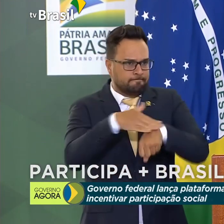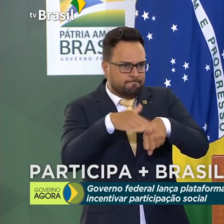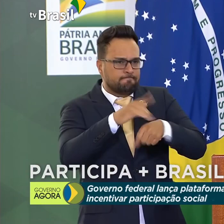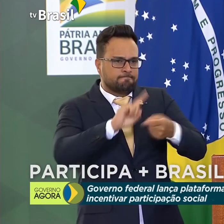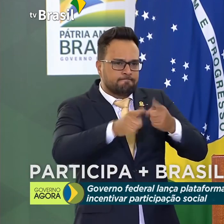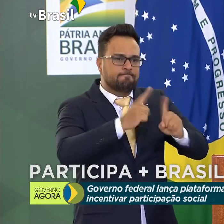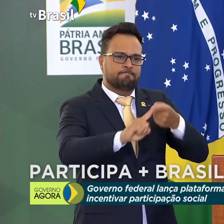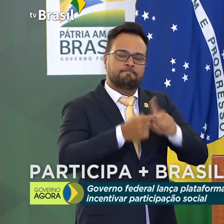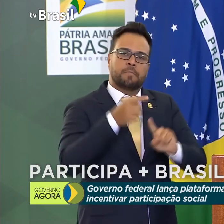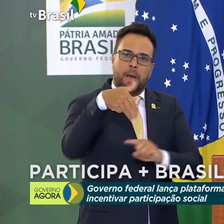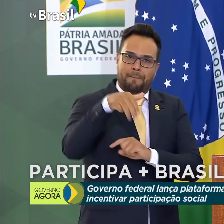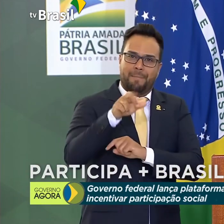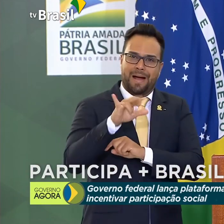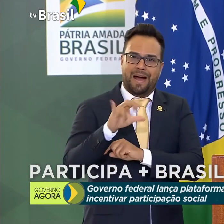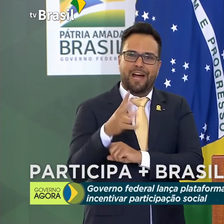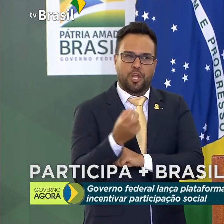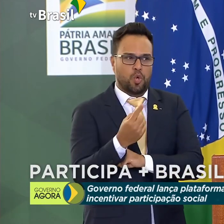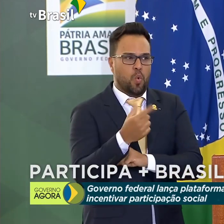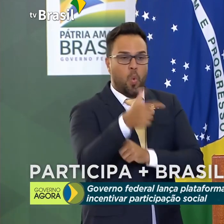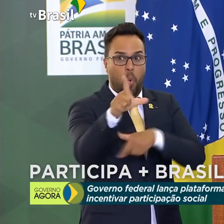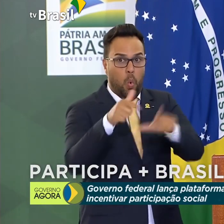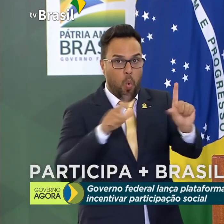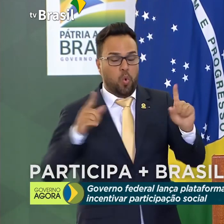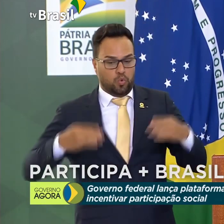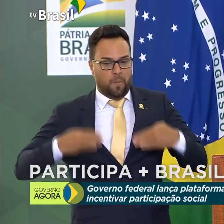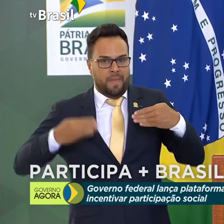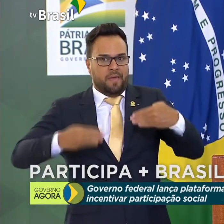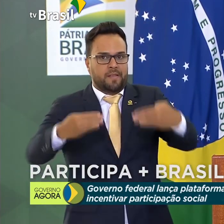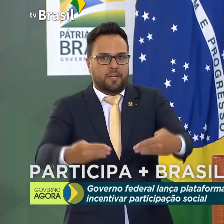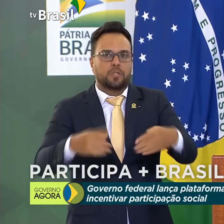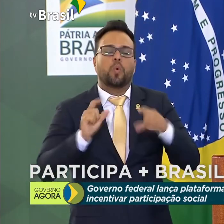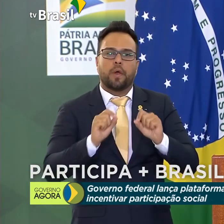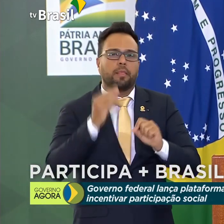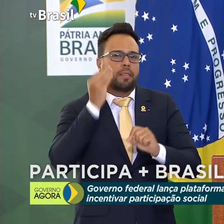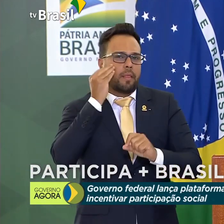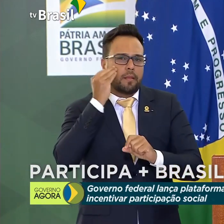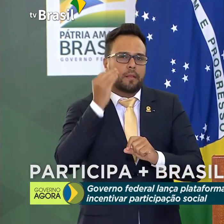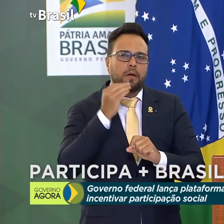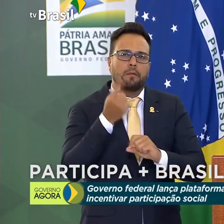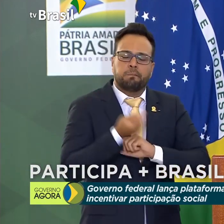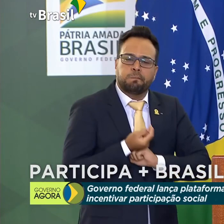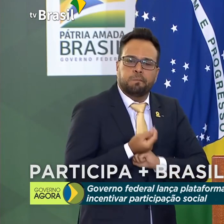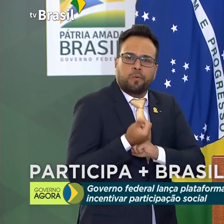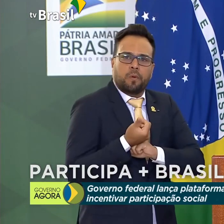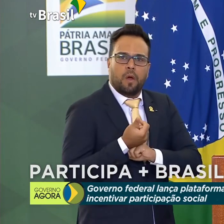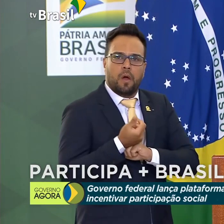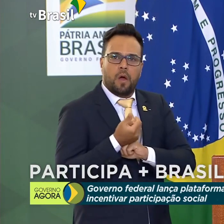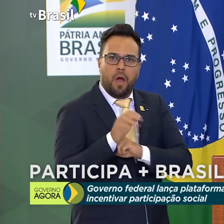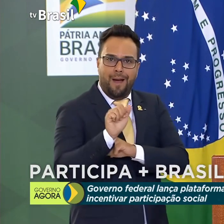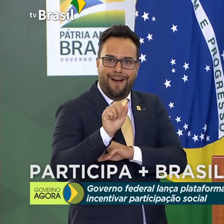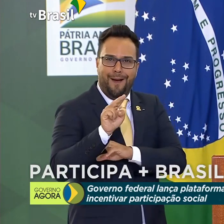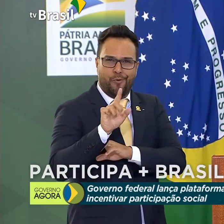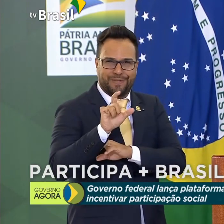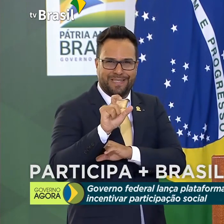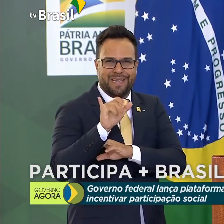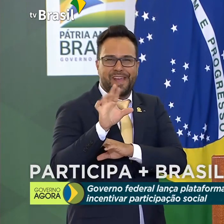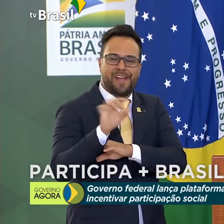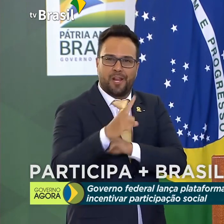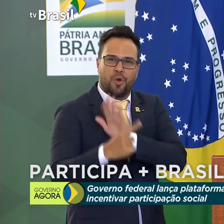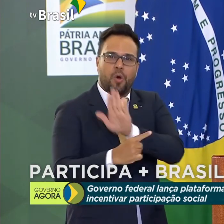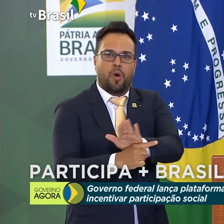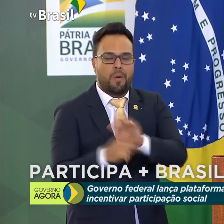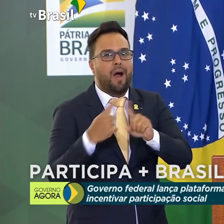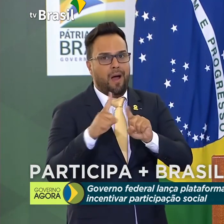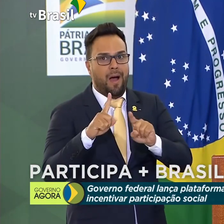Marinho, entre outros, a questão de um auxílio ao nosso povo, que está ainda em uma situação bastante